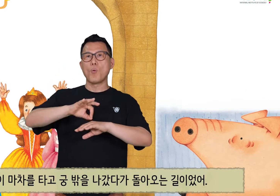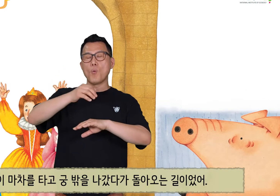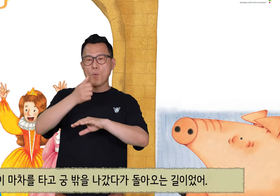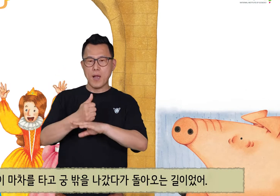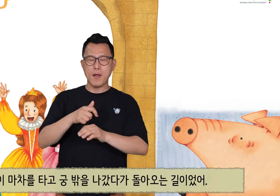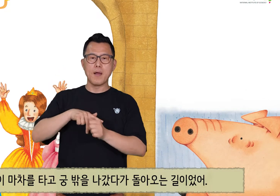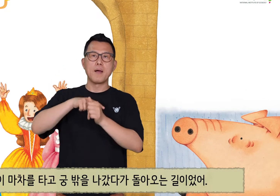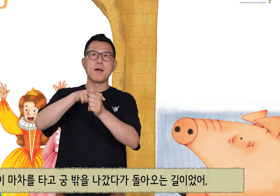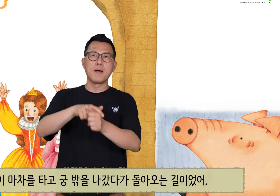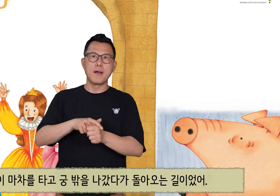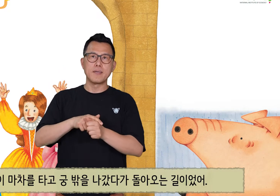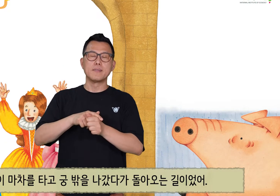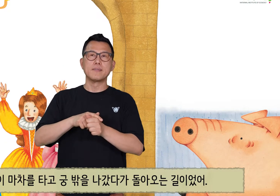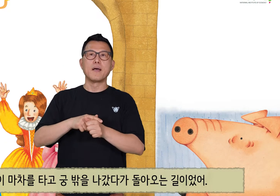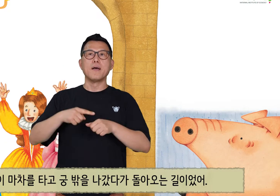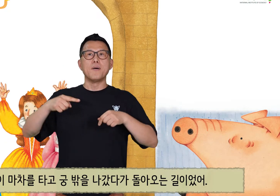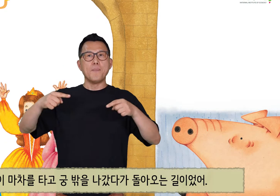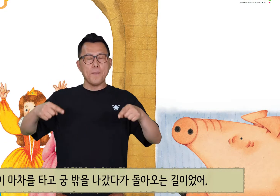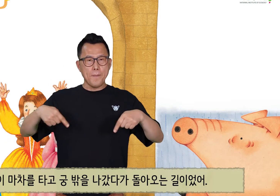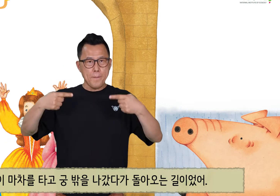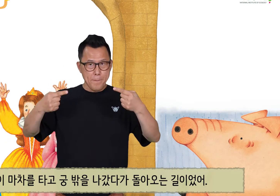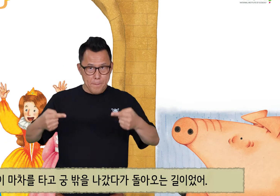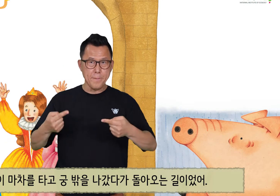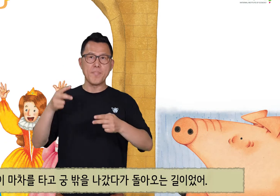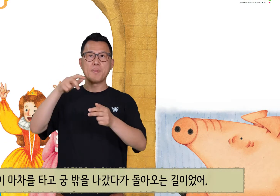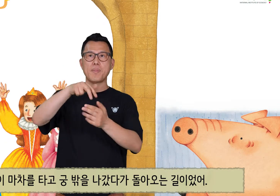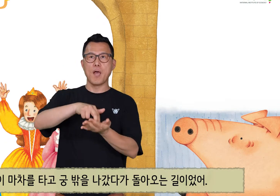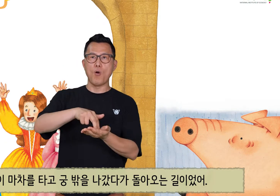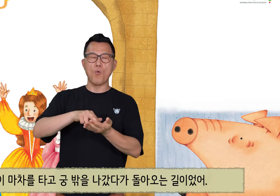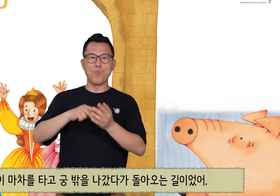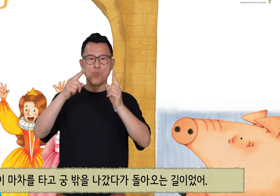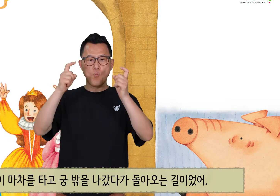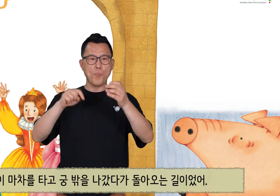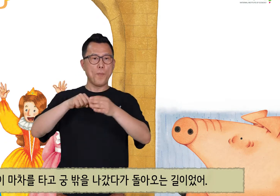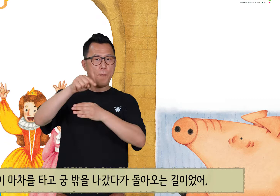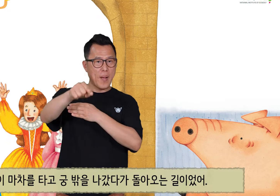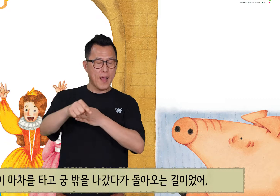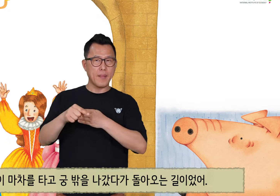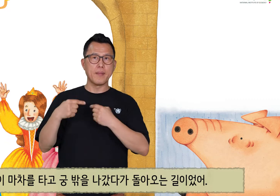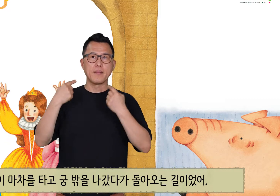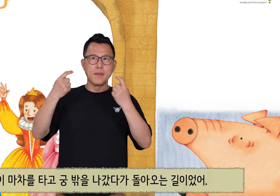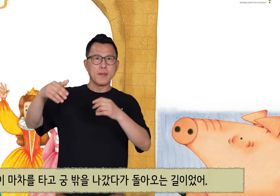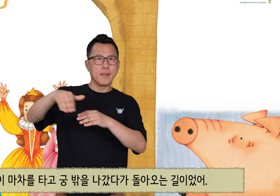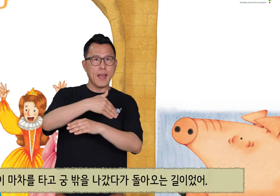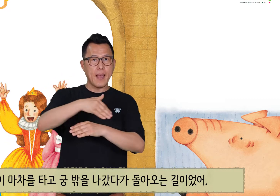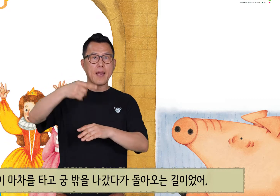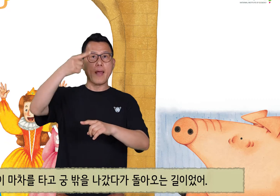왕이 마차를 타고 궁 밖을 나갔다가 돌아오는 길이었어.